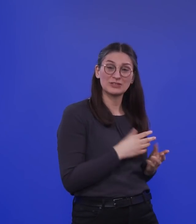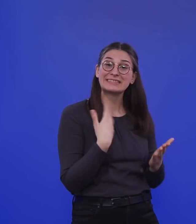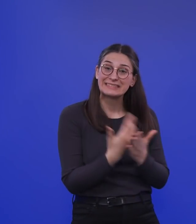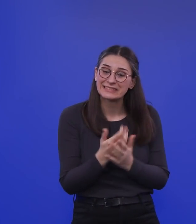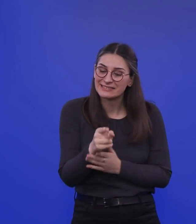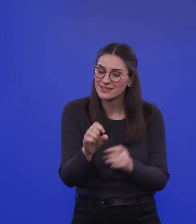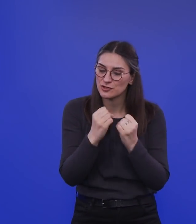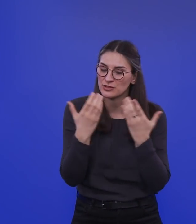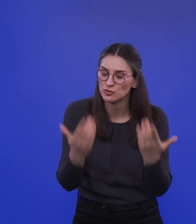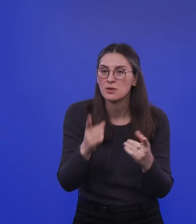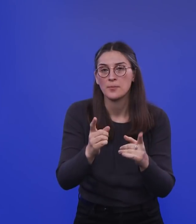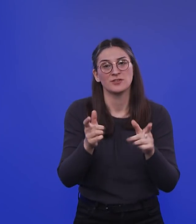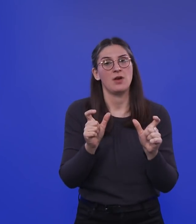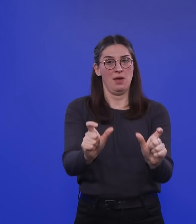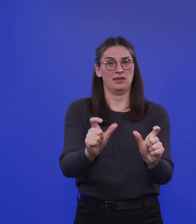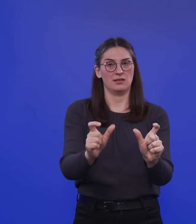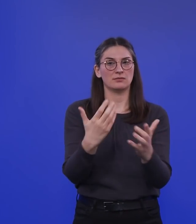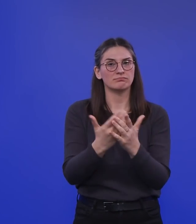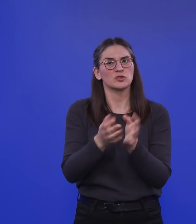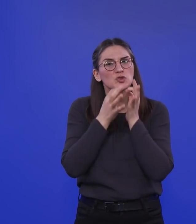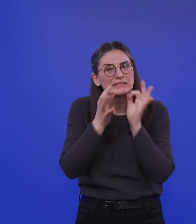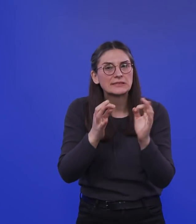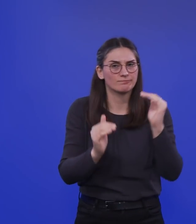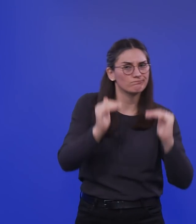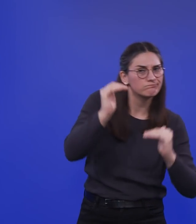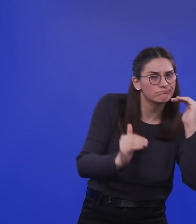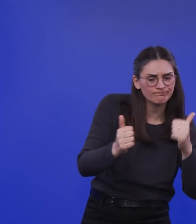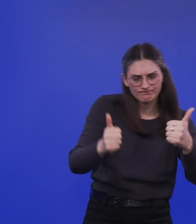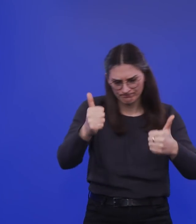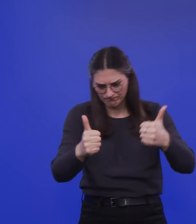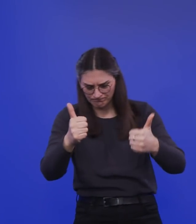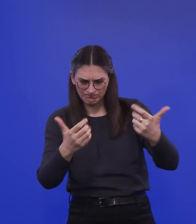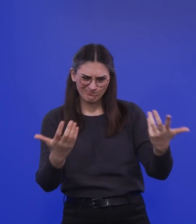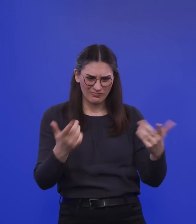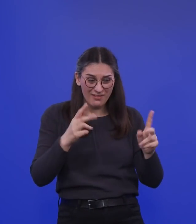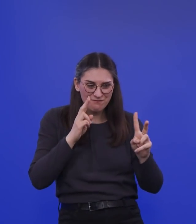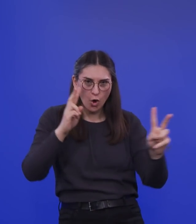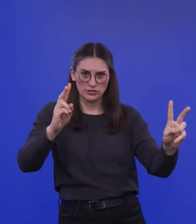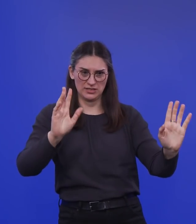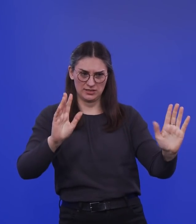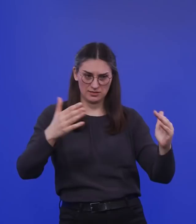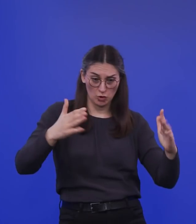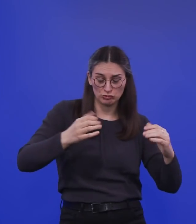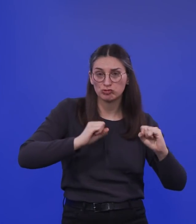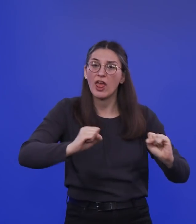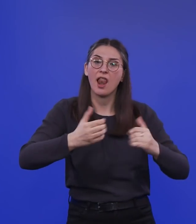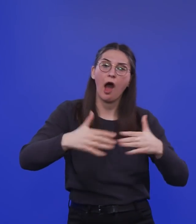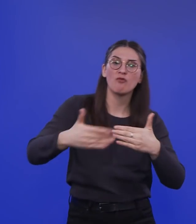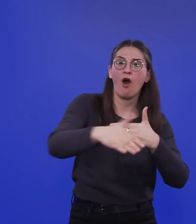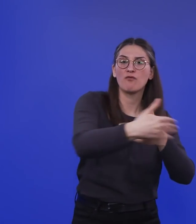das zu tarieren, da also früh genug zu sagen, Vorsicht, noch nicht zu schnell lockern, das ist natürlich die